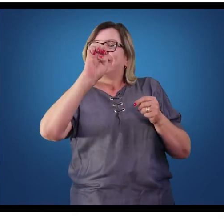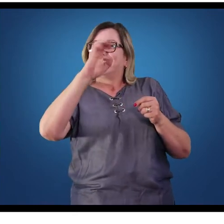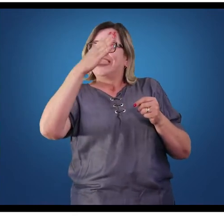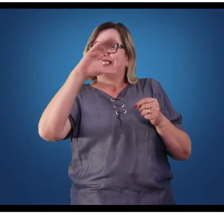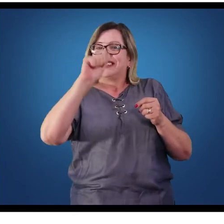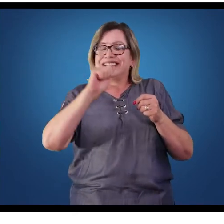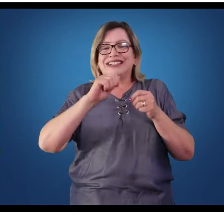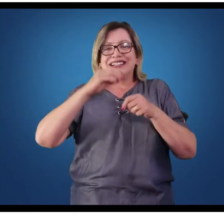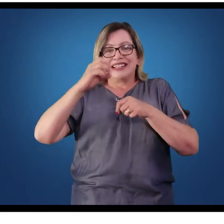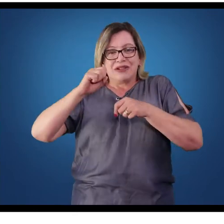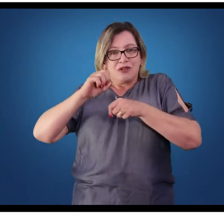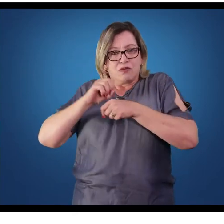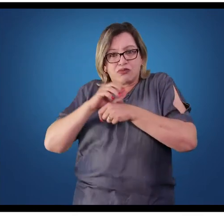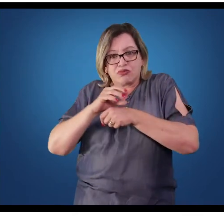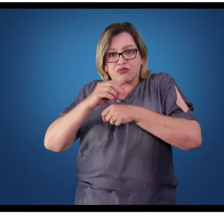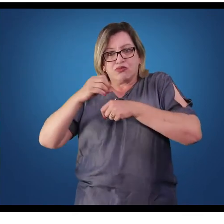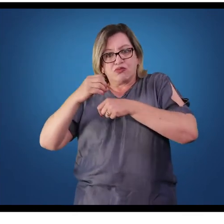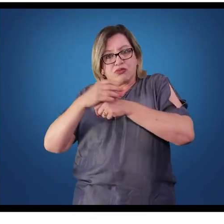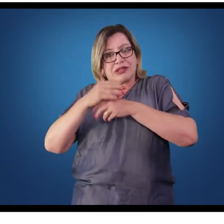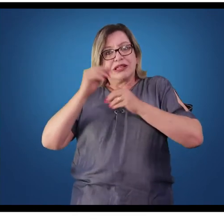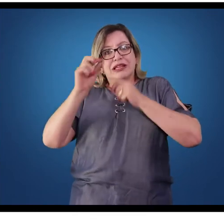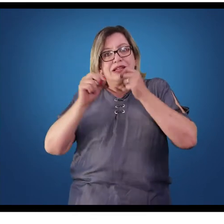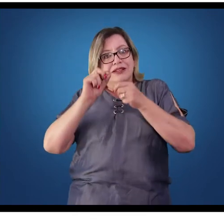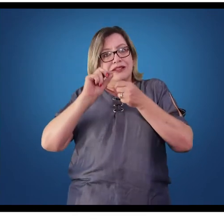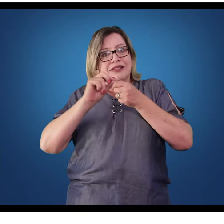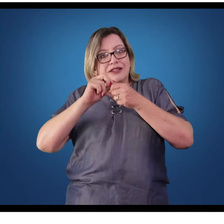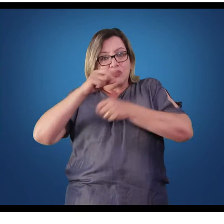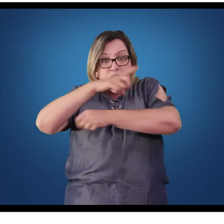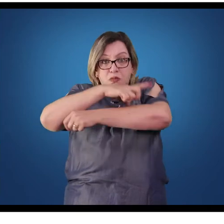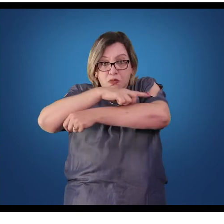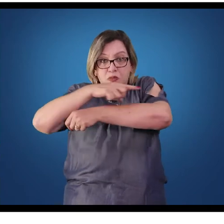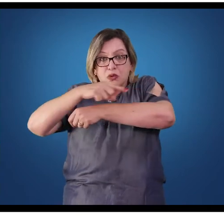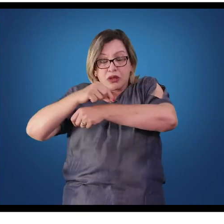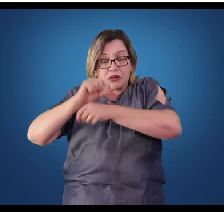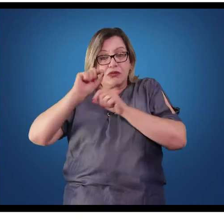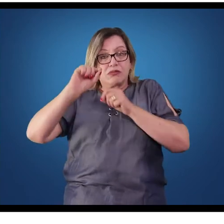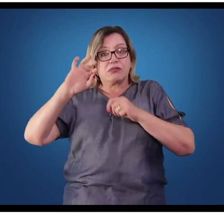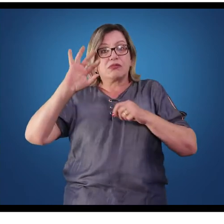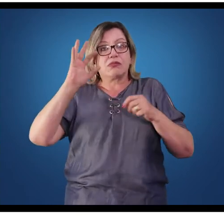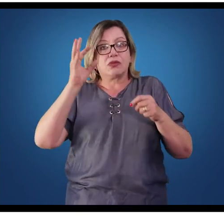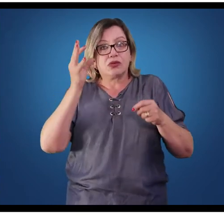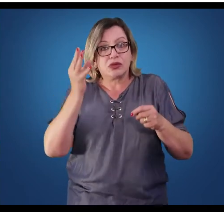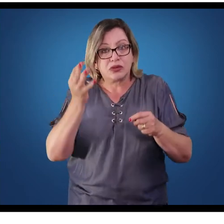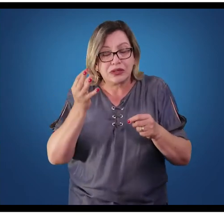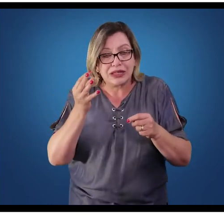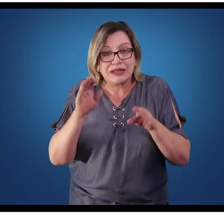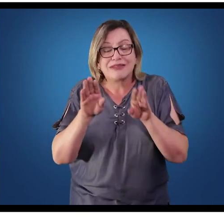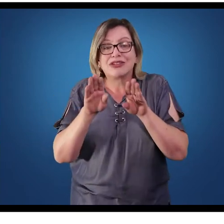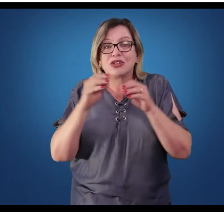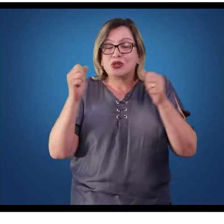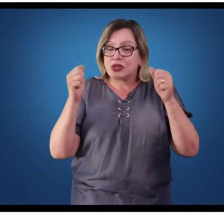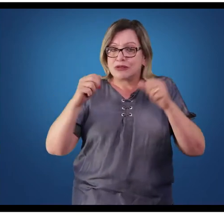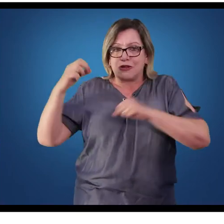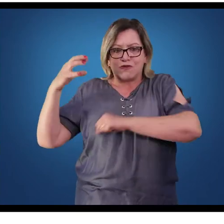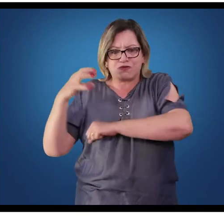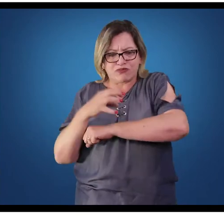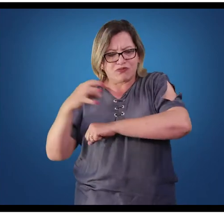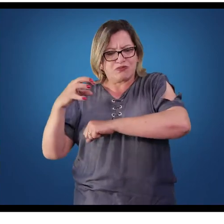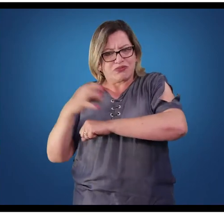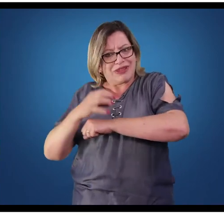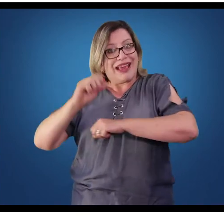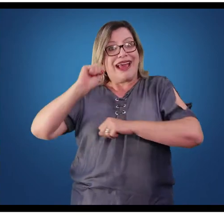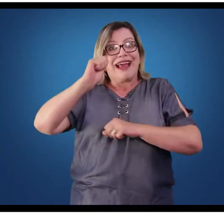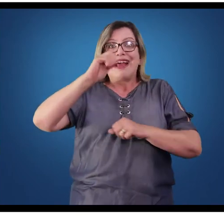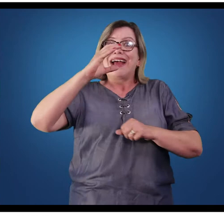liberação do cálcio dentro da fibra muscular, o que vai acontecer é que a actina, então, através da